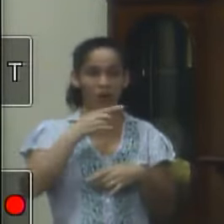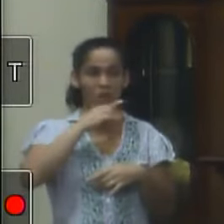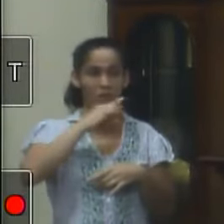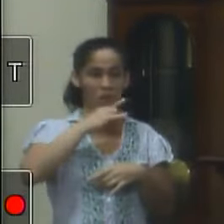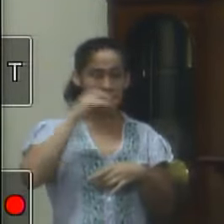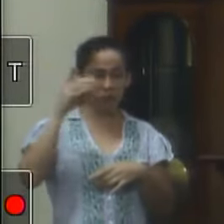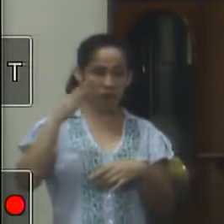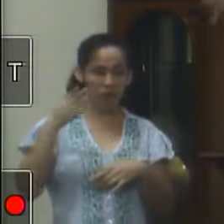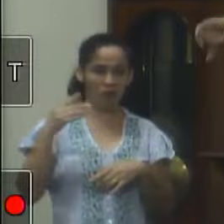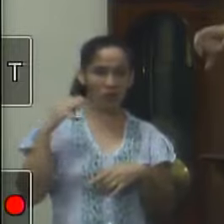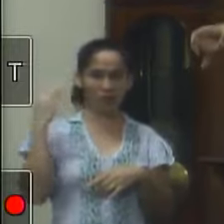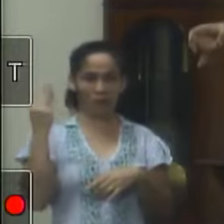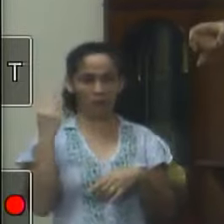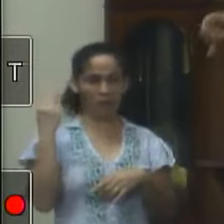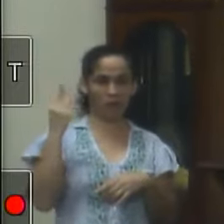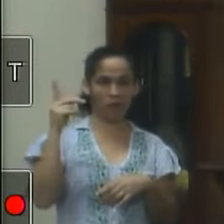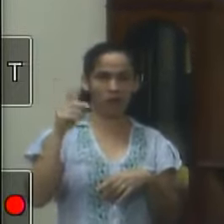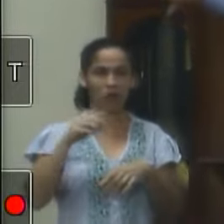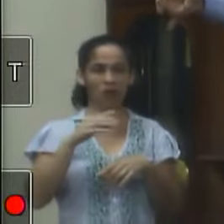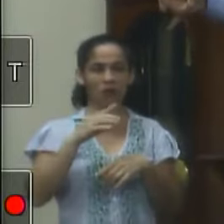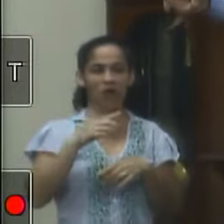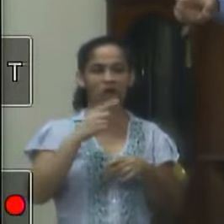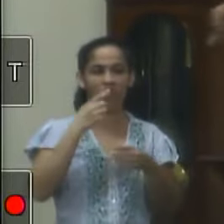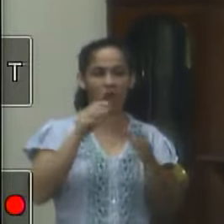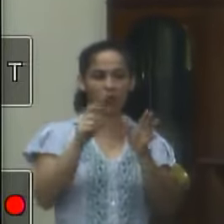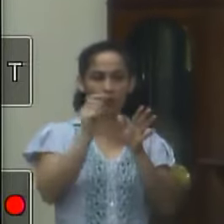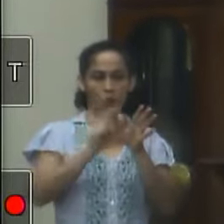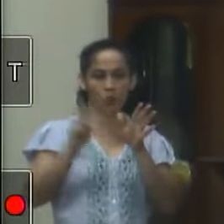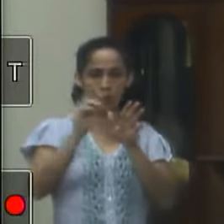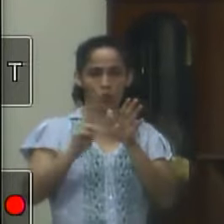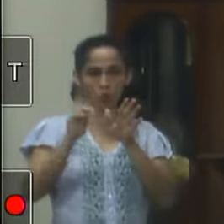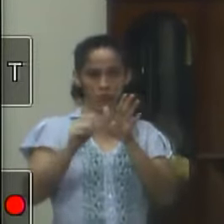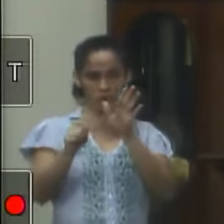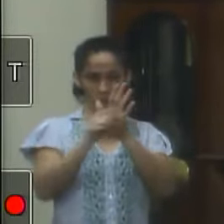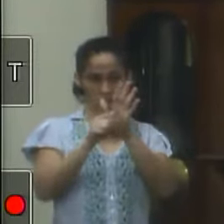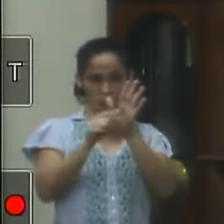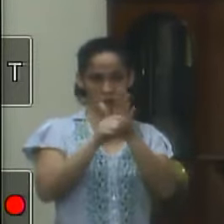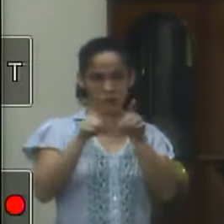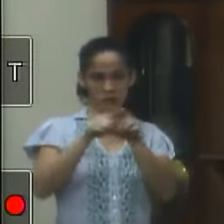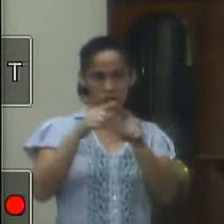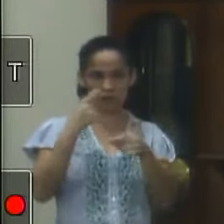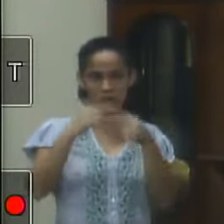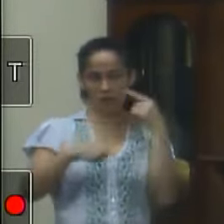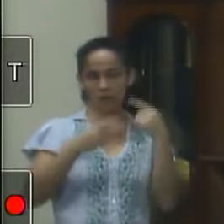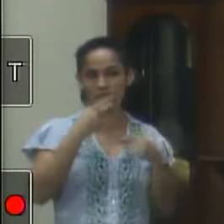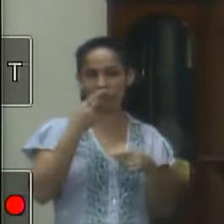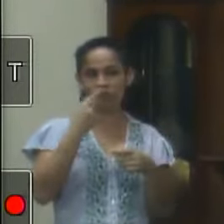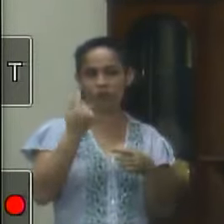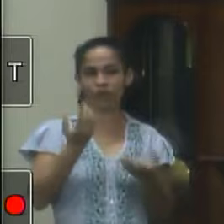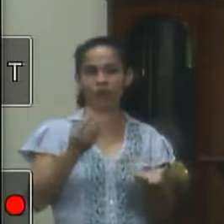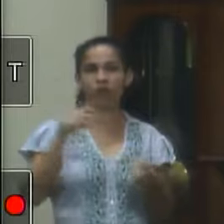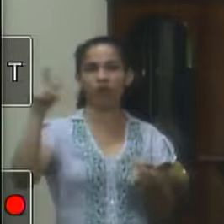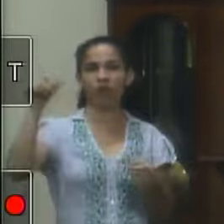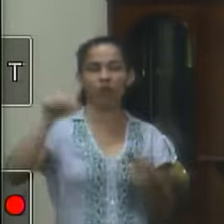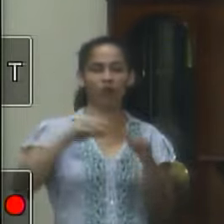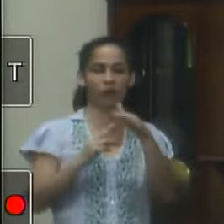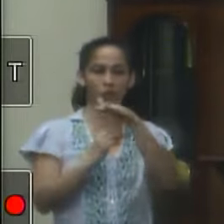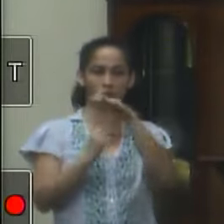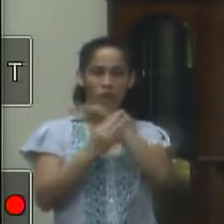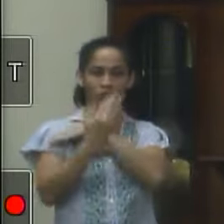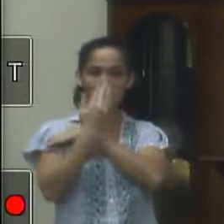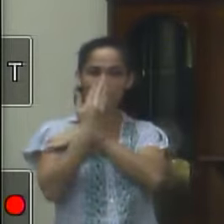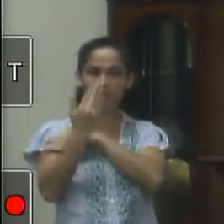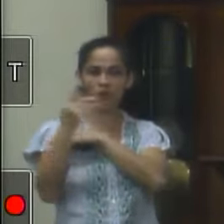está tendo agressão entre outras pessoas agressão verbal vocês que são mulheres já passaram lá pela